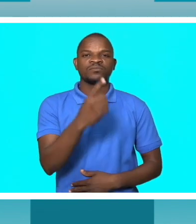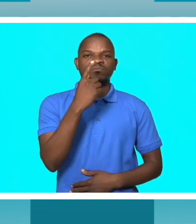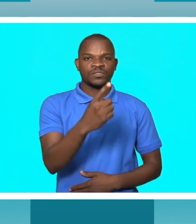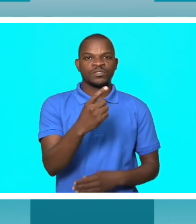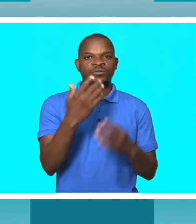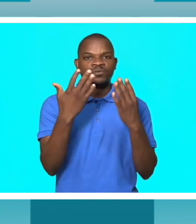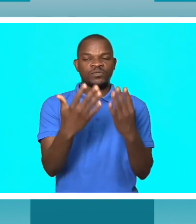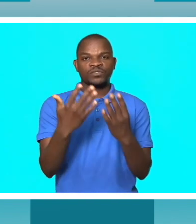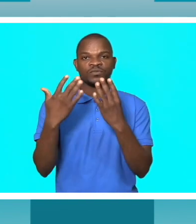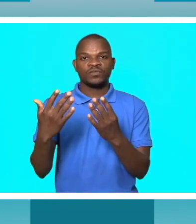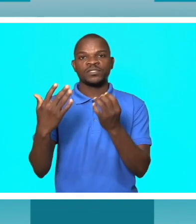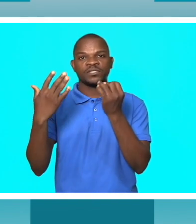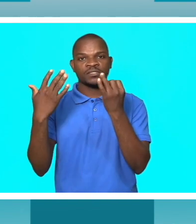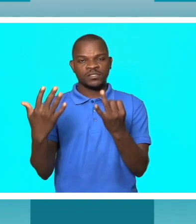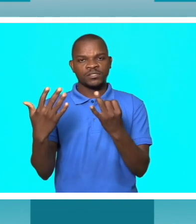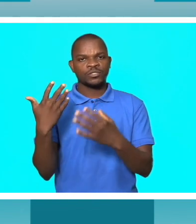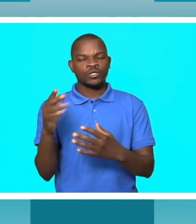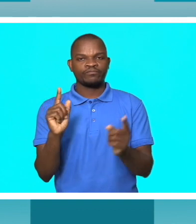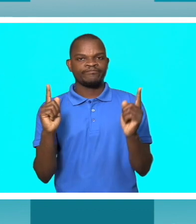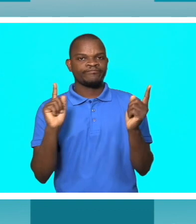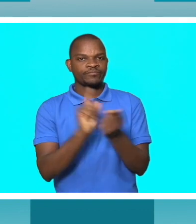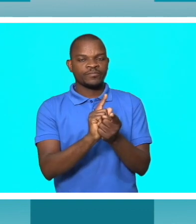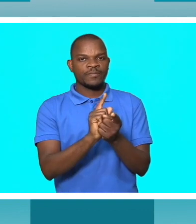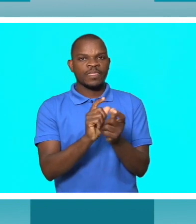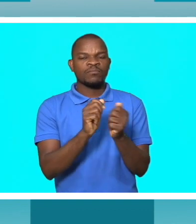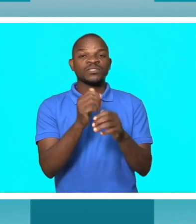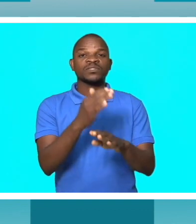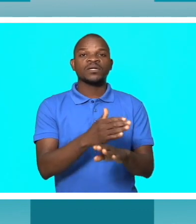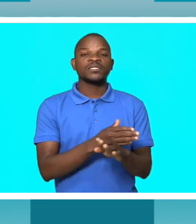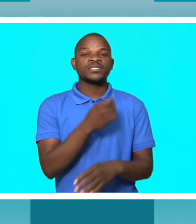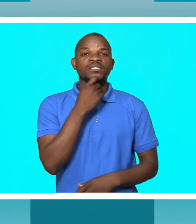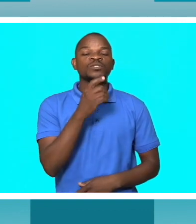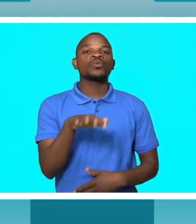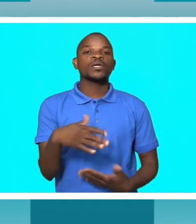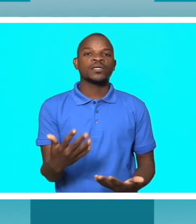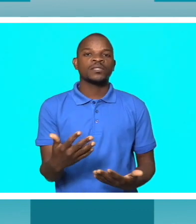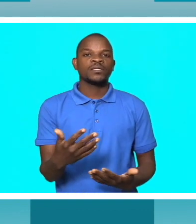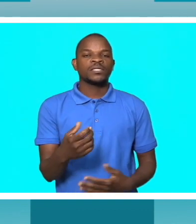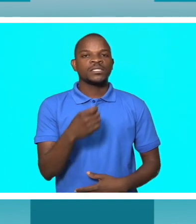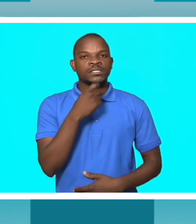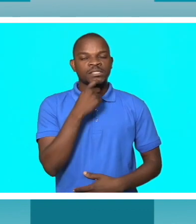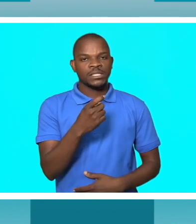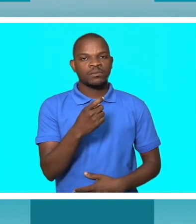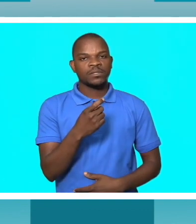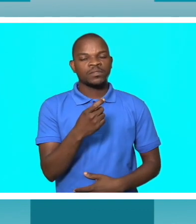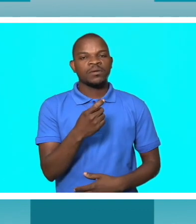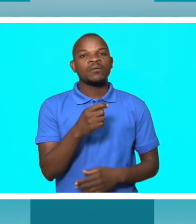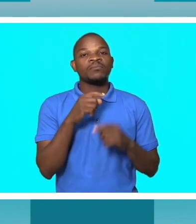a primeira coisa que ele me disse, ele disse, pastor, eu nunca vou